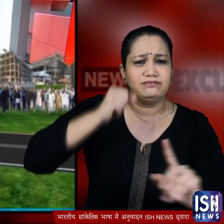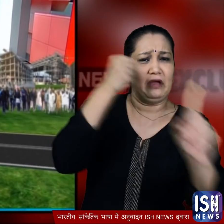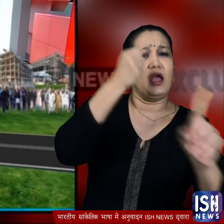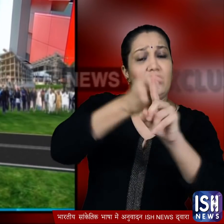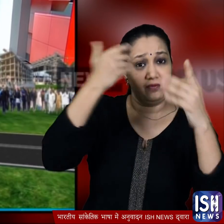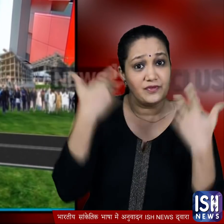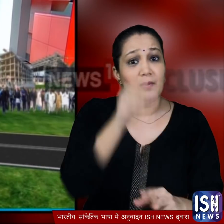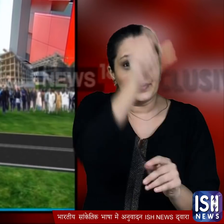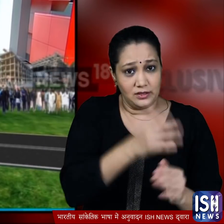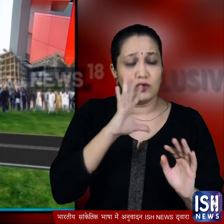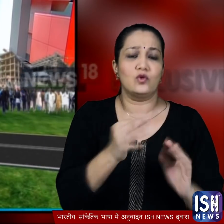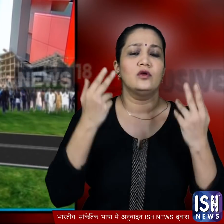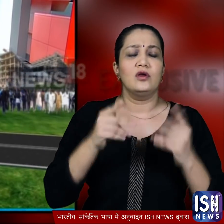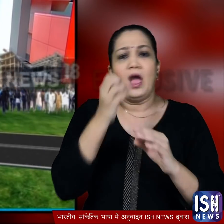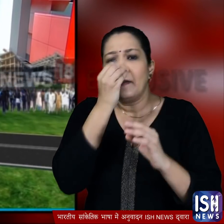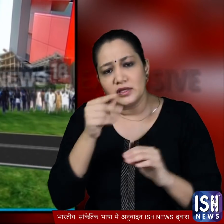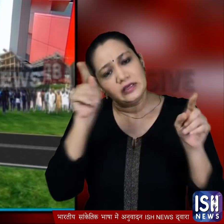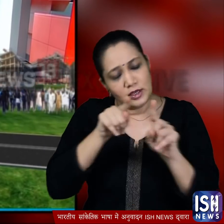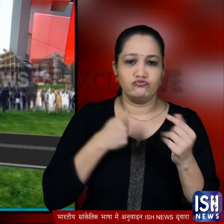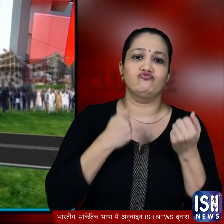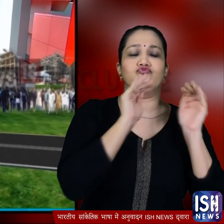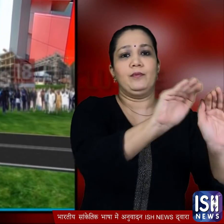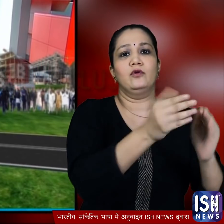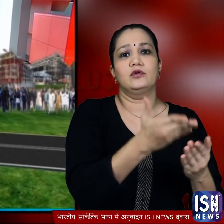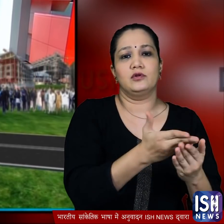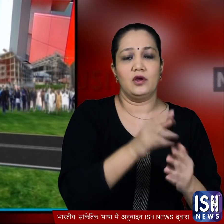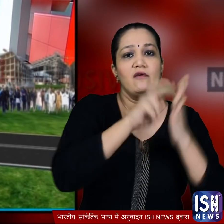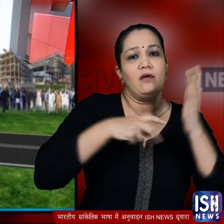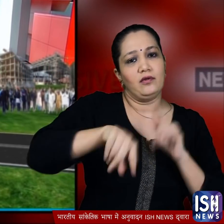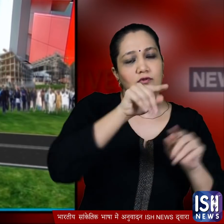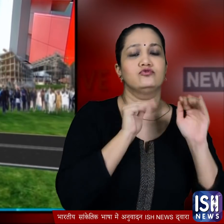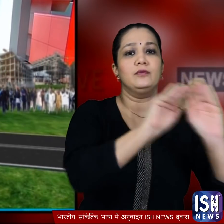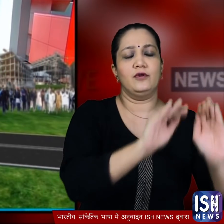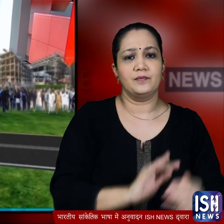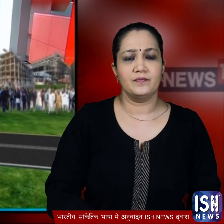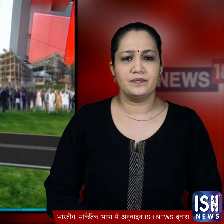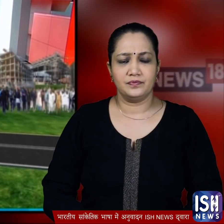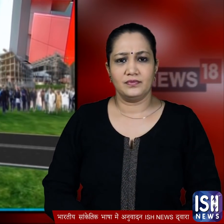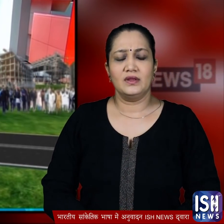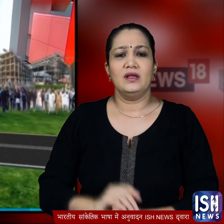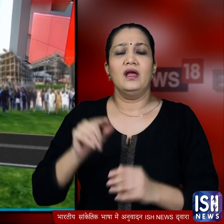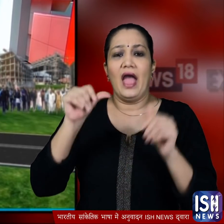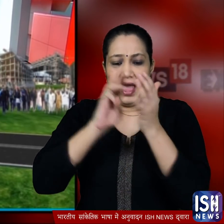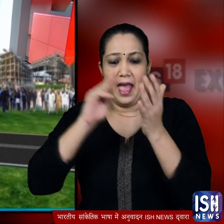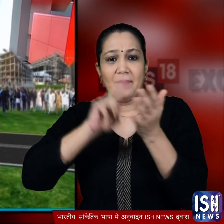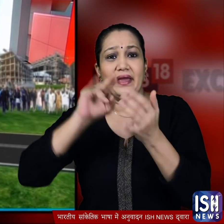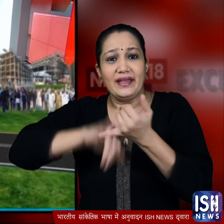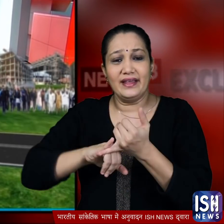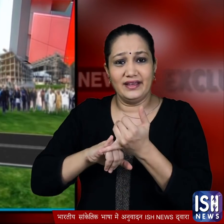संगर्श किया था इस मुद्दे पर बीजेपी भी कृती समिती की मांग का समर्थन कर रही है महीं इस पूरे मुद्दे में MNS नेता राज ठाकरे के